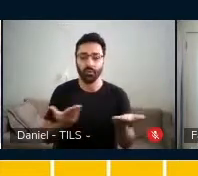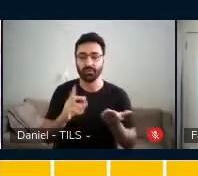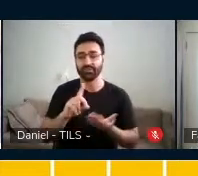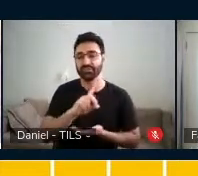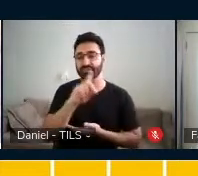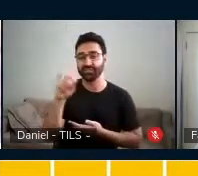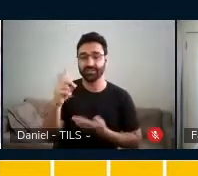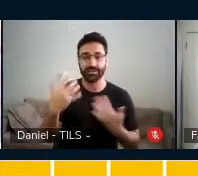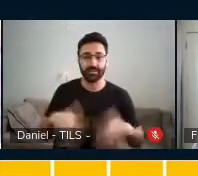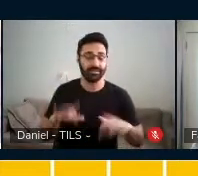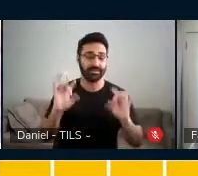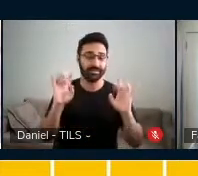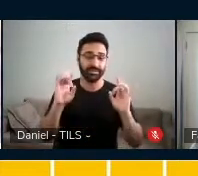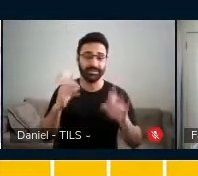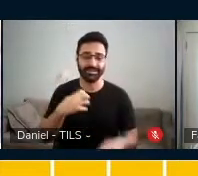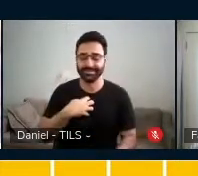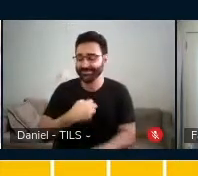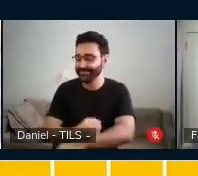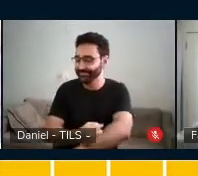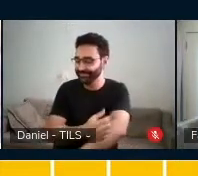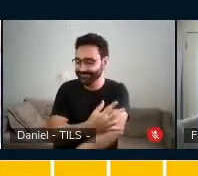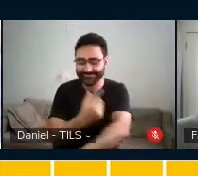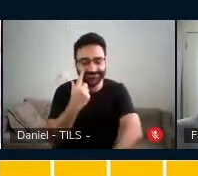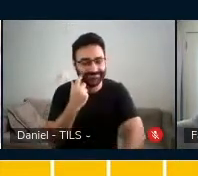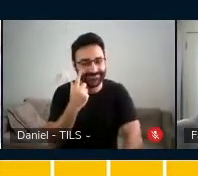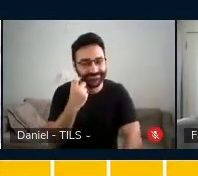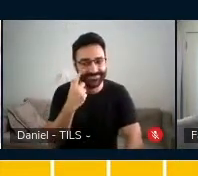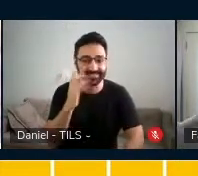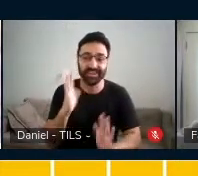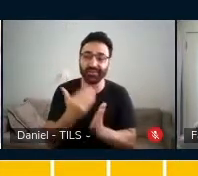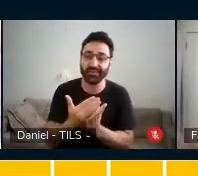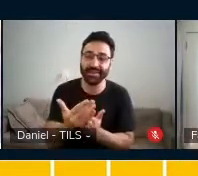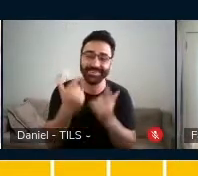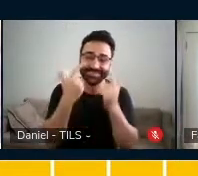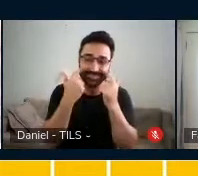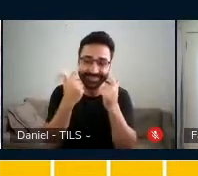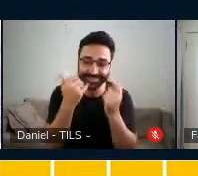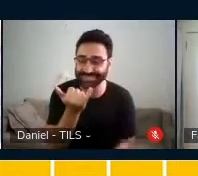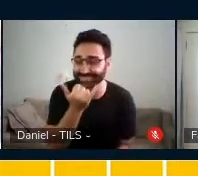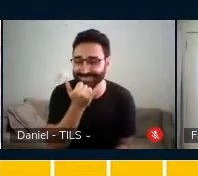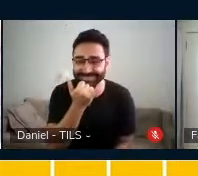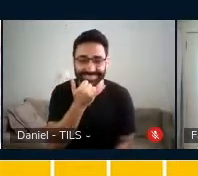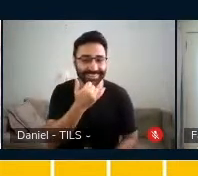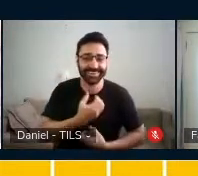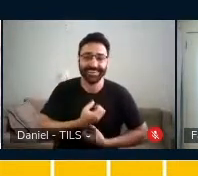E eu não queria começar chorando, mas não sei por quê. Acho que as emoções afloram.